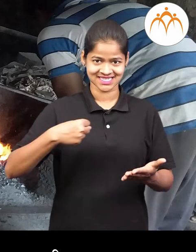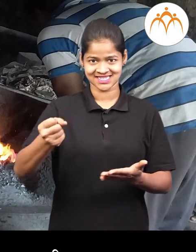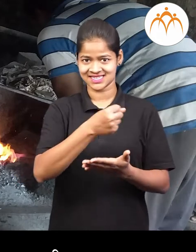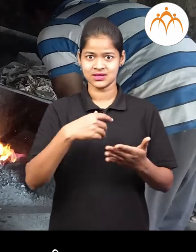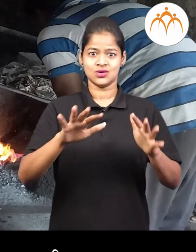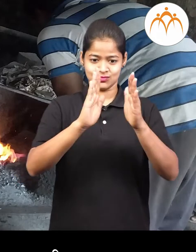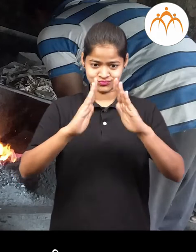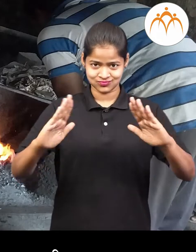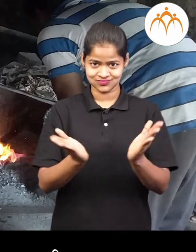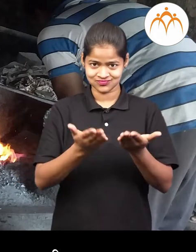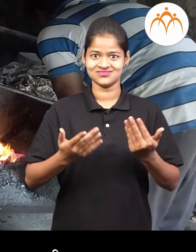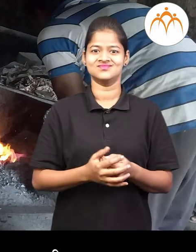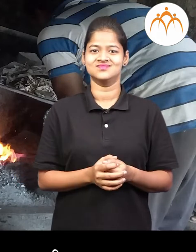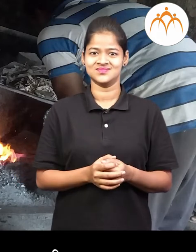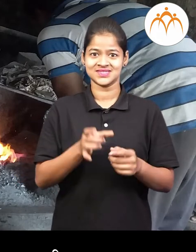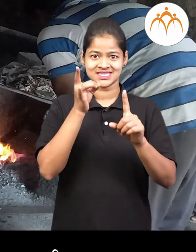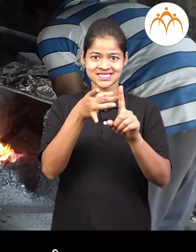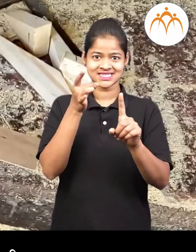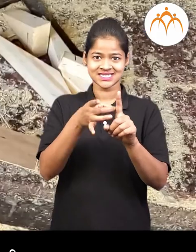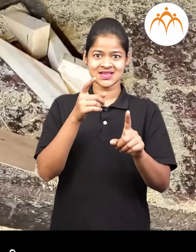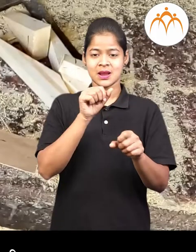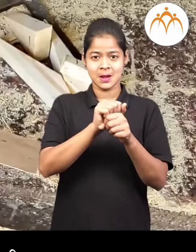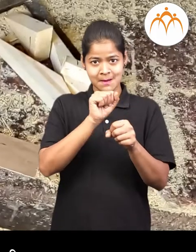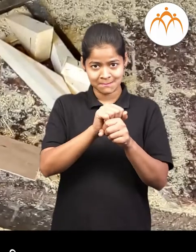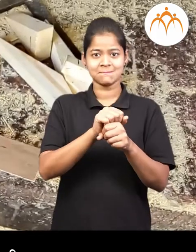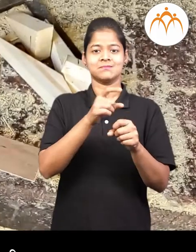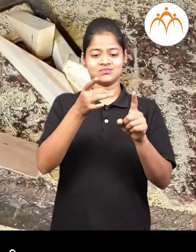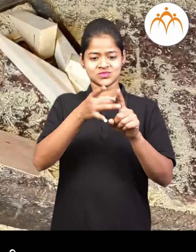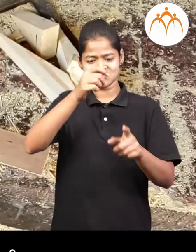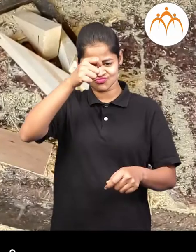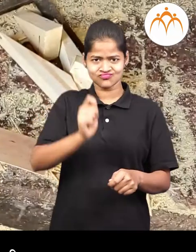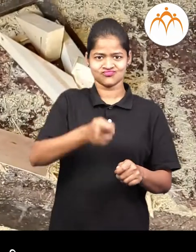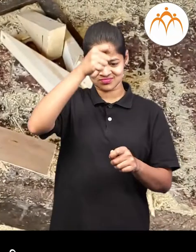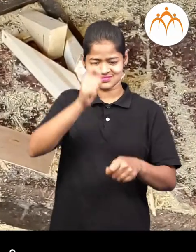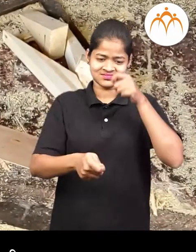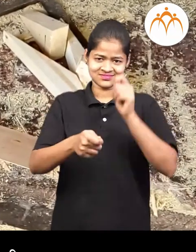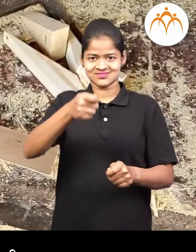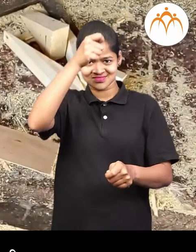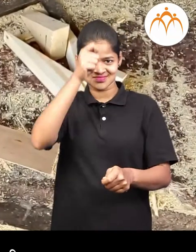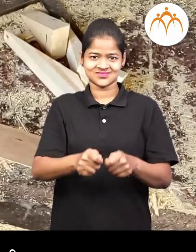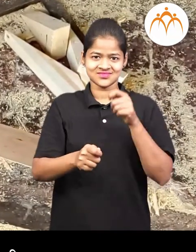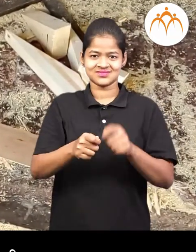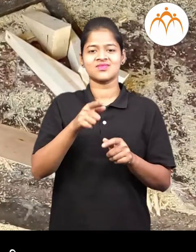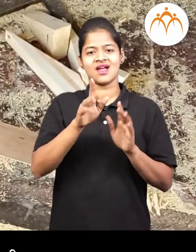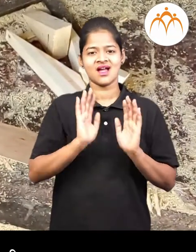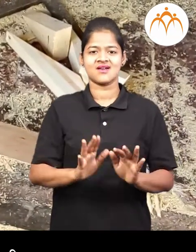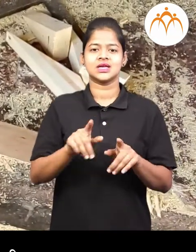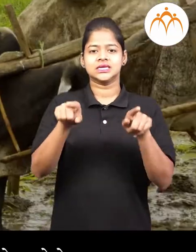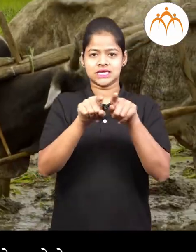काम करनारे लोहार इत्यादी आज ही प्रत्येक गावात आसे कारागीर अस्ताद